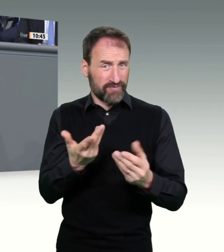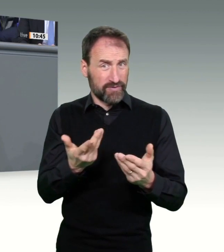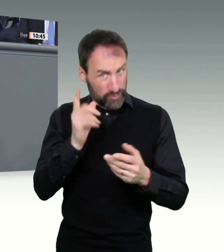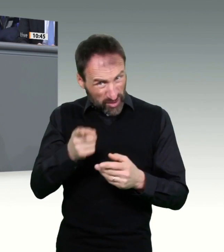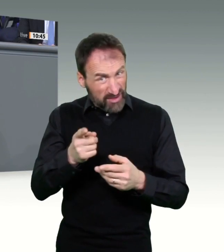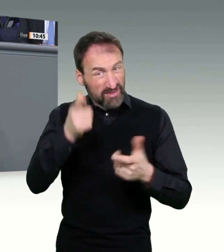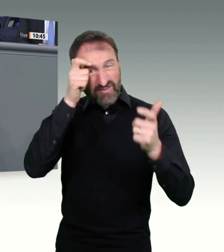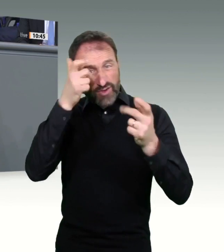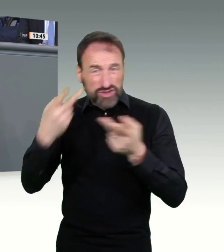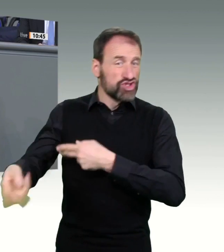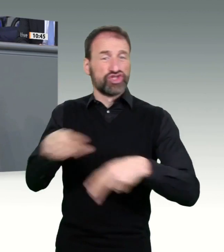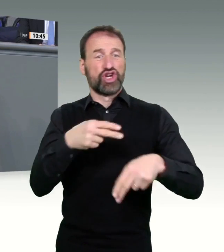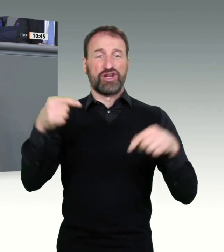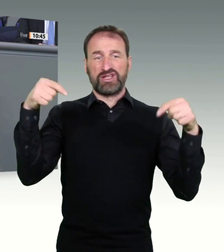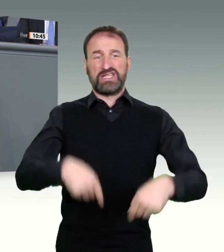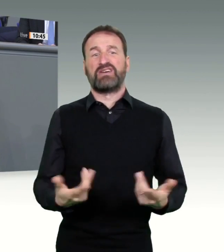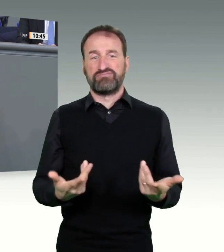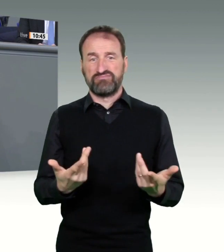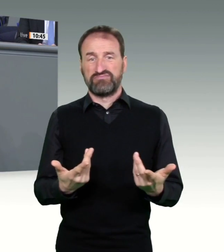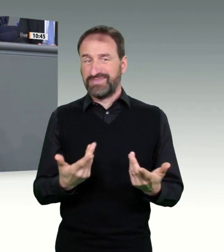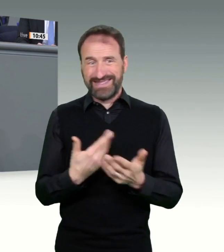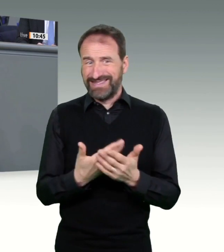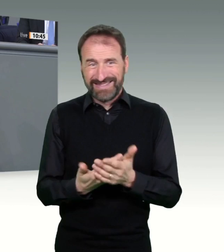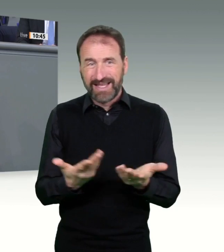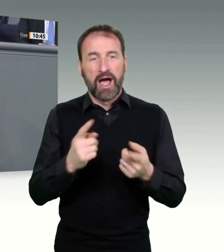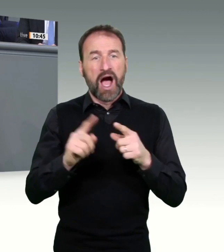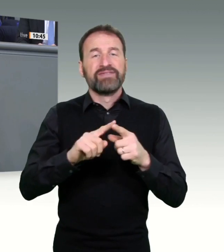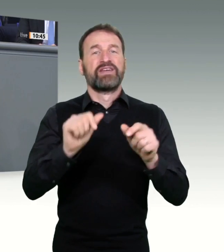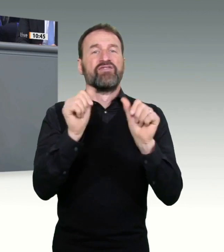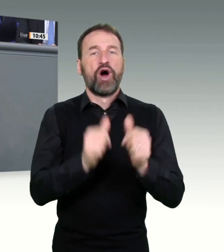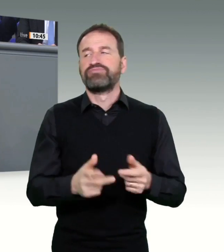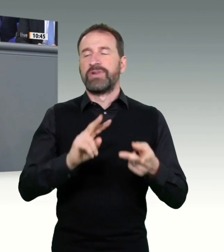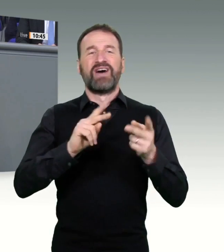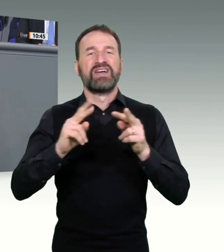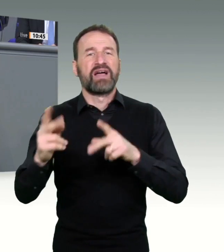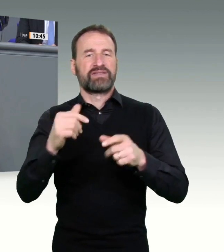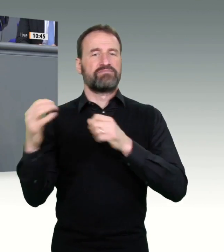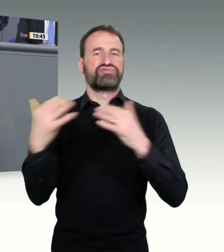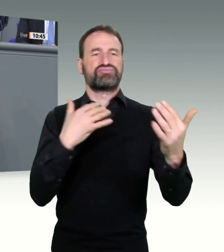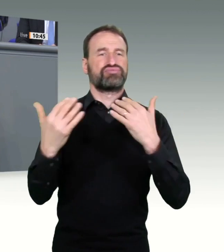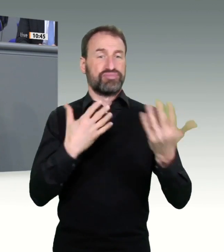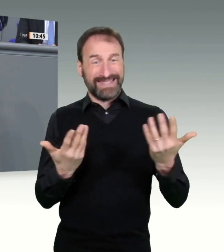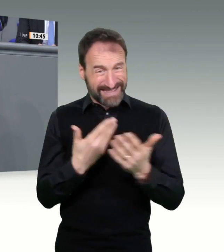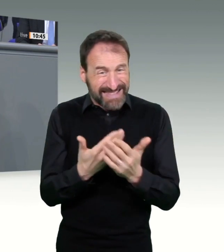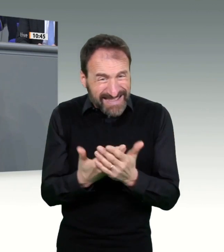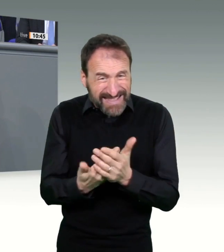Deshalb müssen jetzt endlich allen notwendigen Maßnahmen ergriffen werden, um die Ausweitung von Impfungen voranzutreiben.